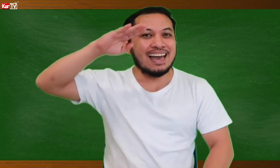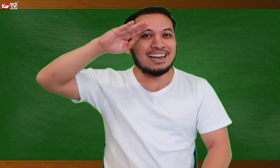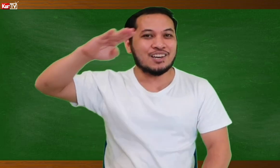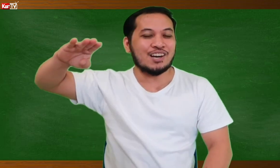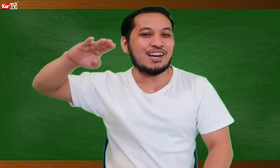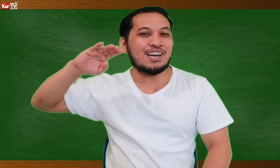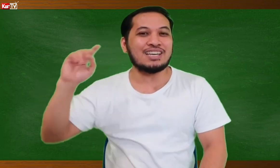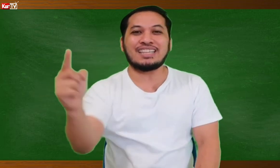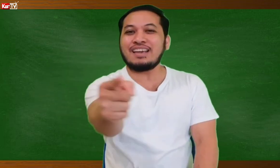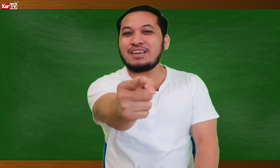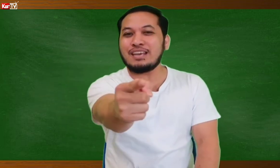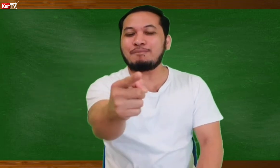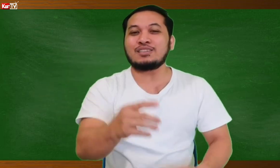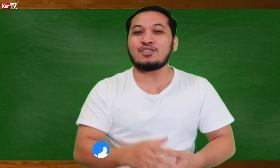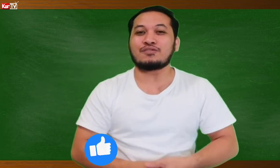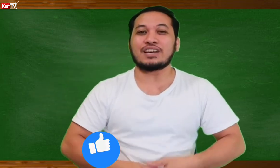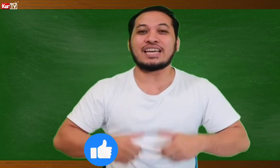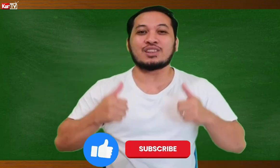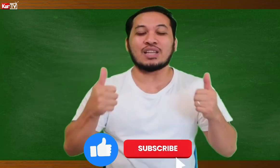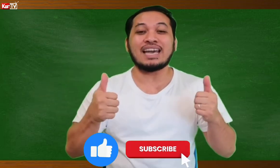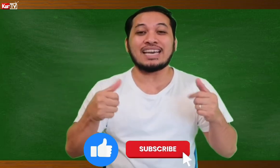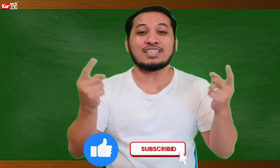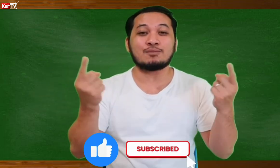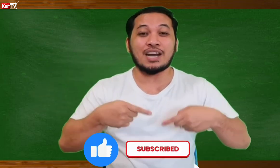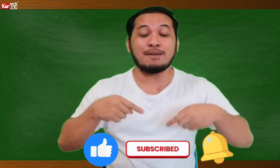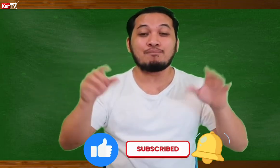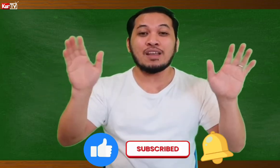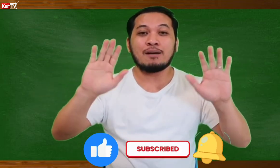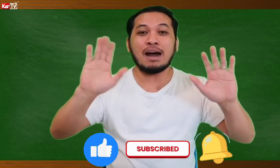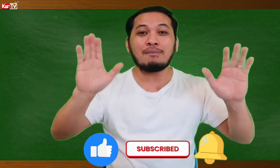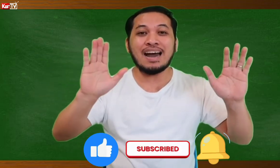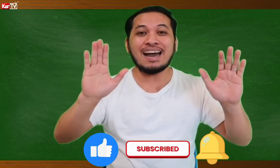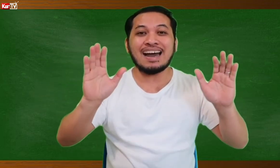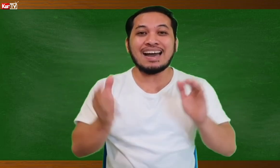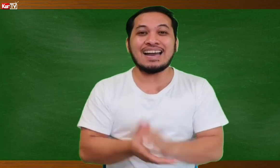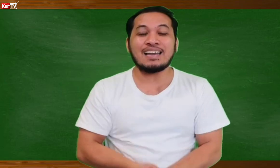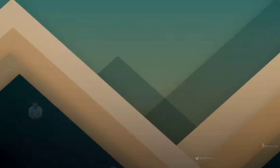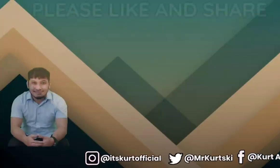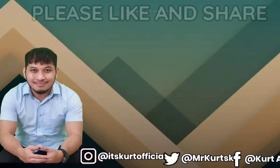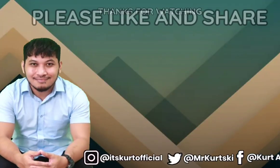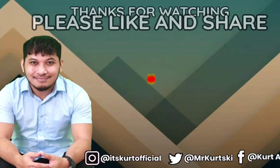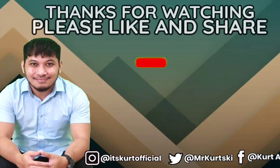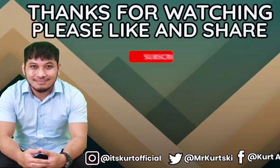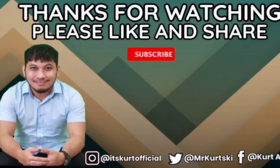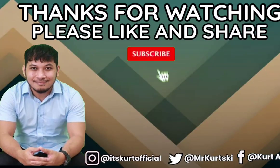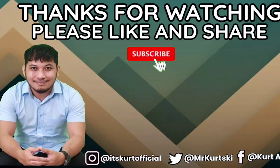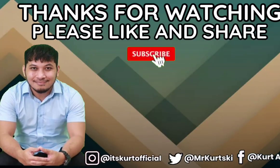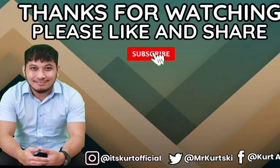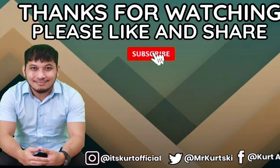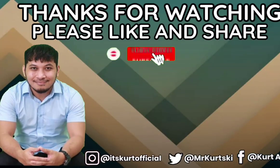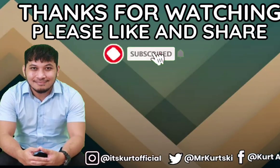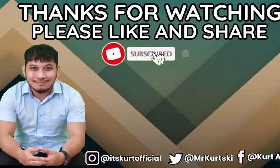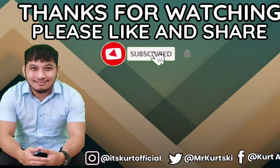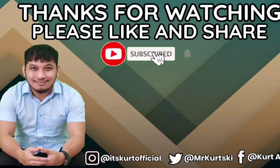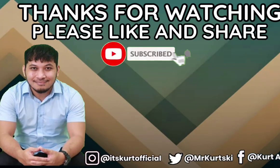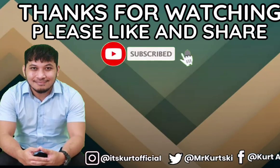Curd TV. Please don't forget to like and subscribe. Bye-bye! my my my my